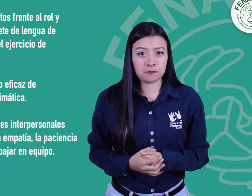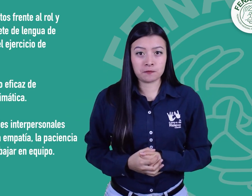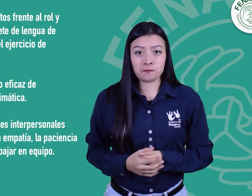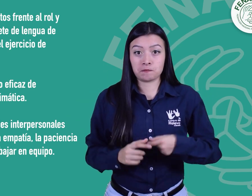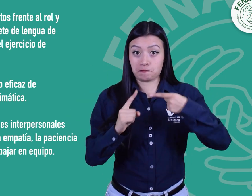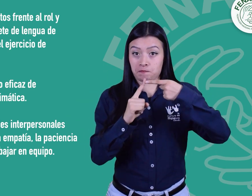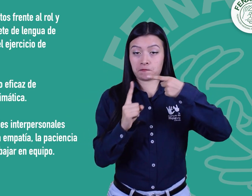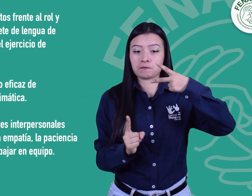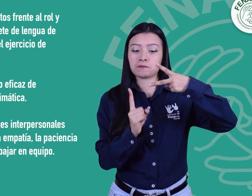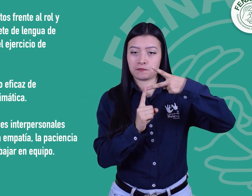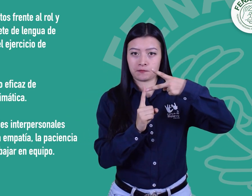2.